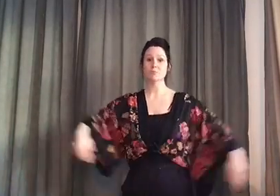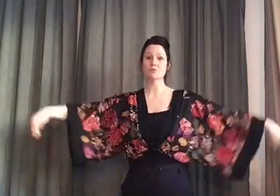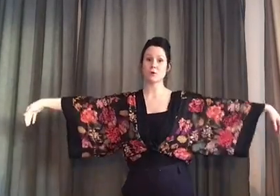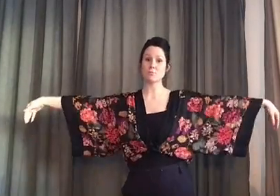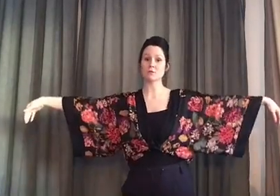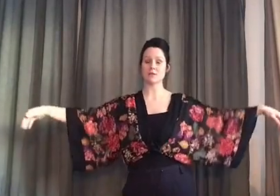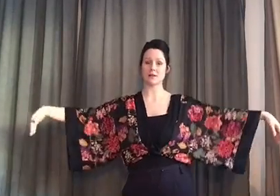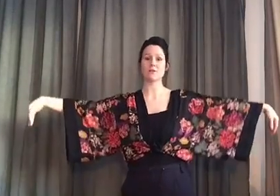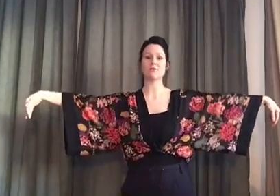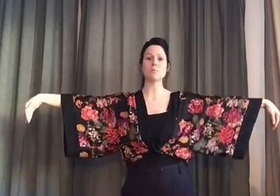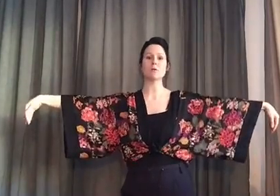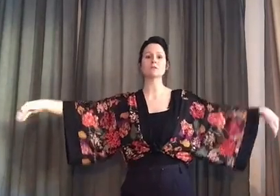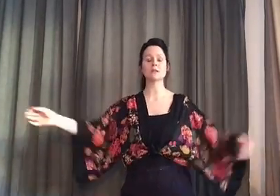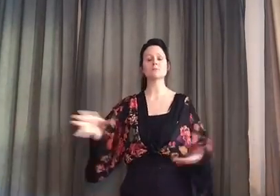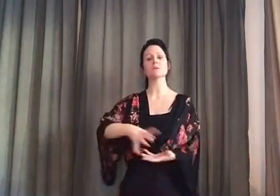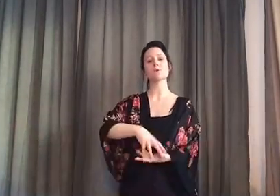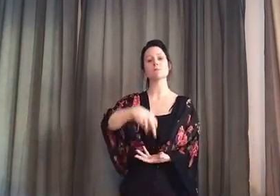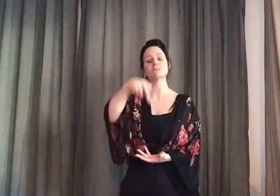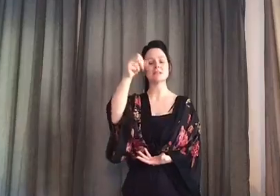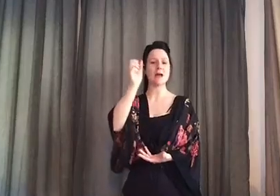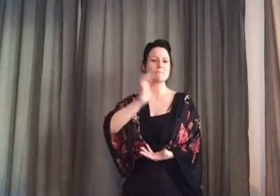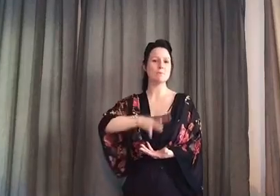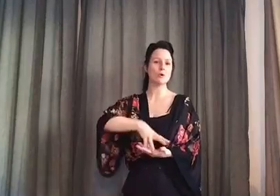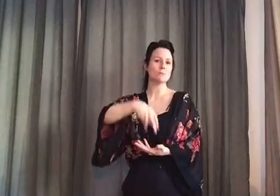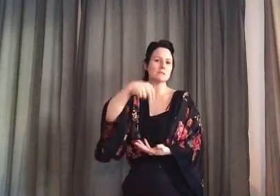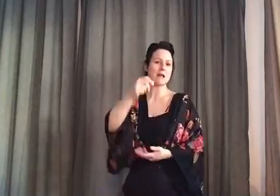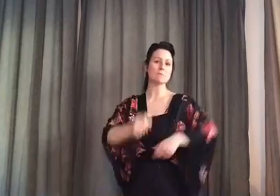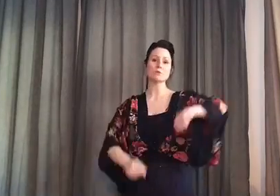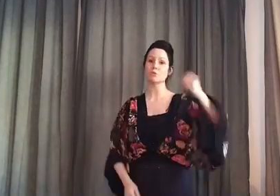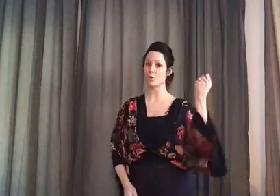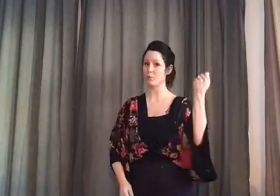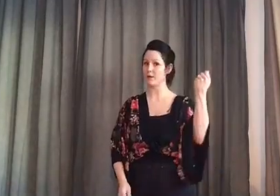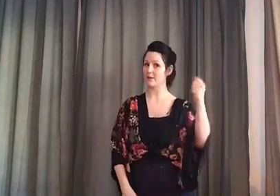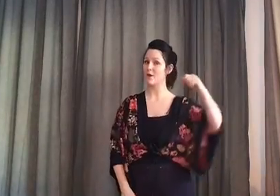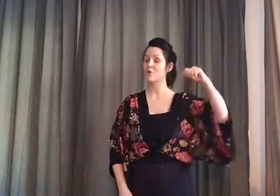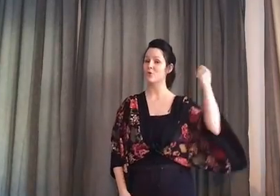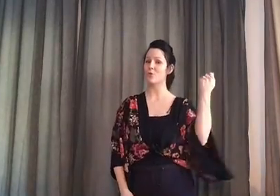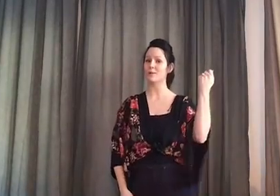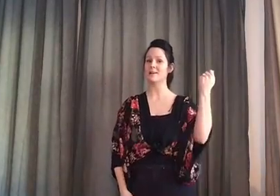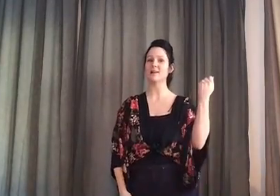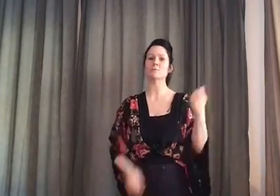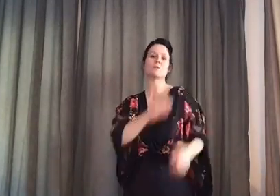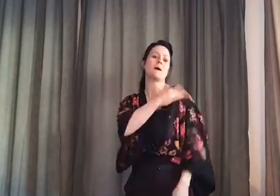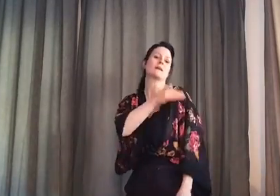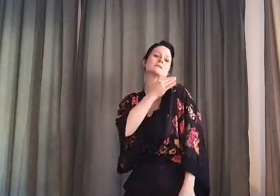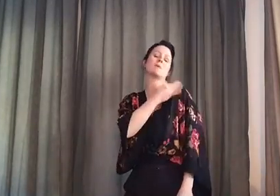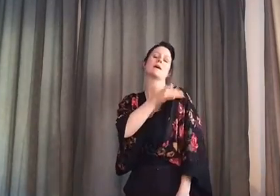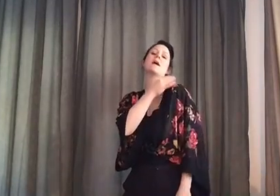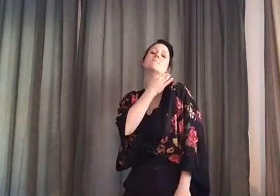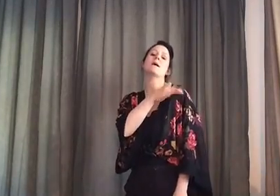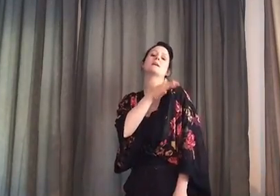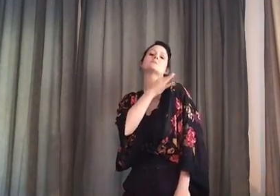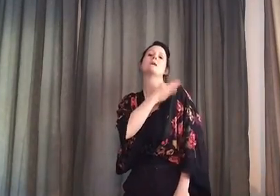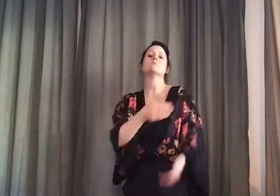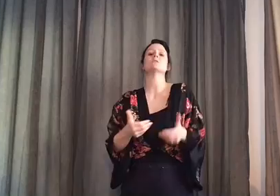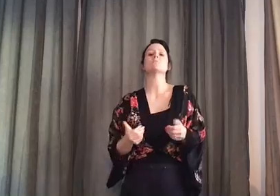mot en robloxkin Robloxkin mot en burk med slime Burk med slime mot en tågbiljett Tågbiljett mot ett märkesplagg Märkesplagg mot en